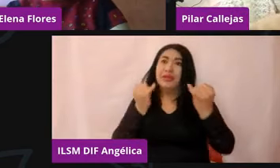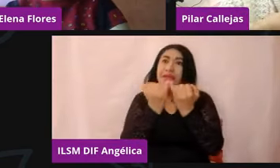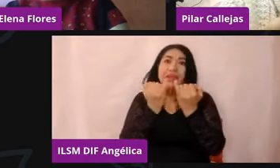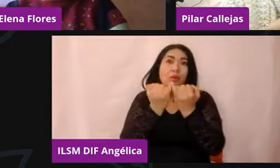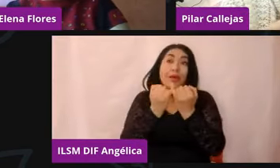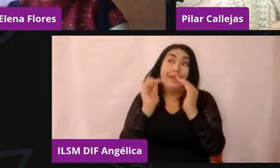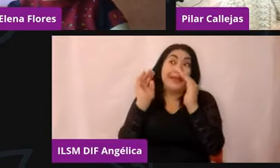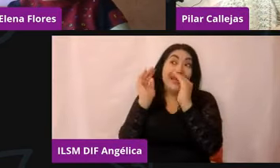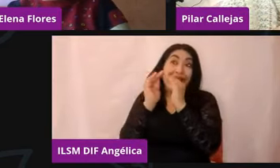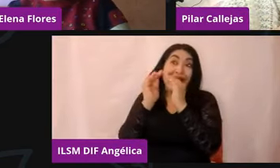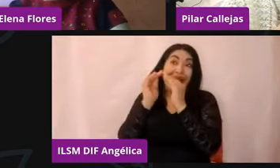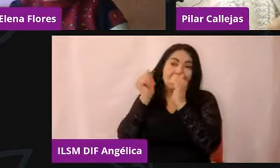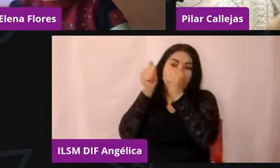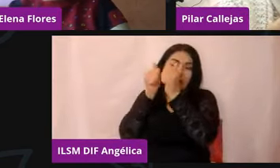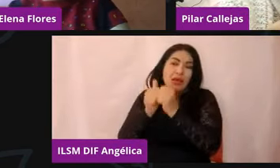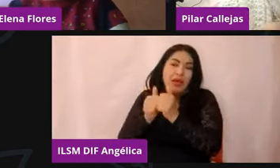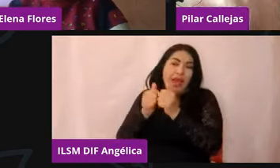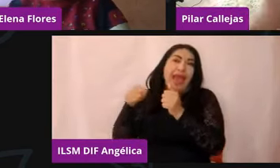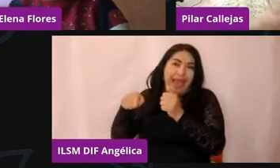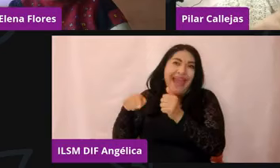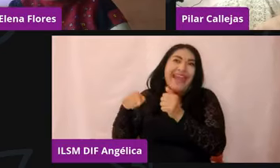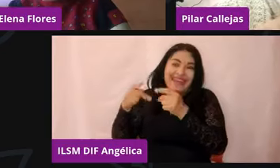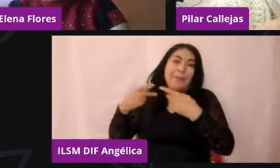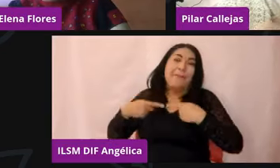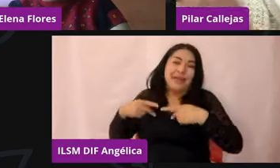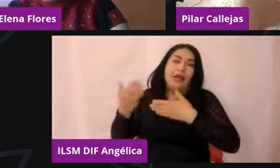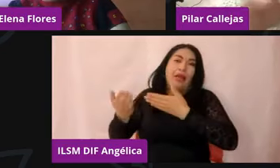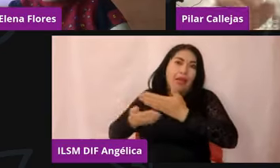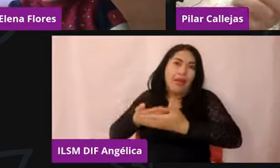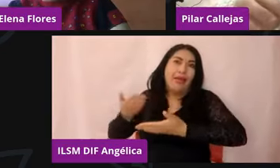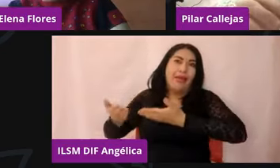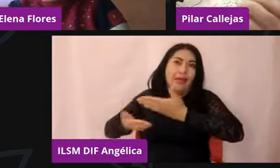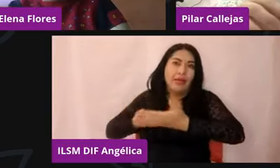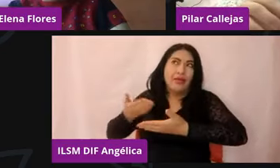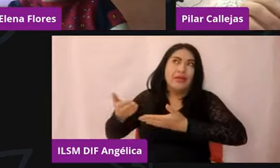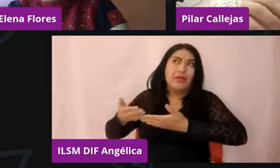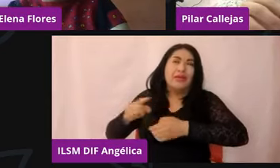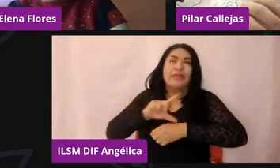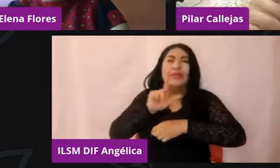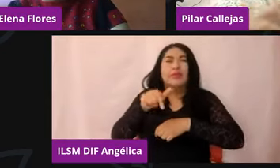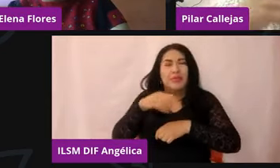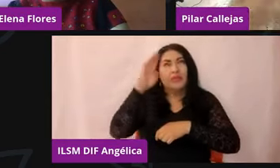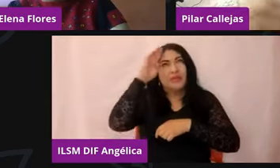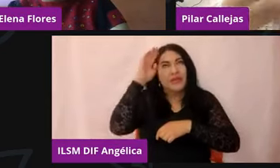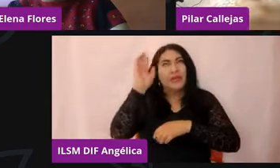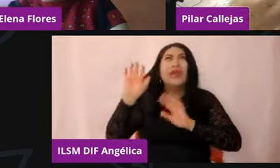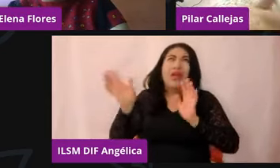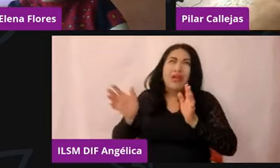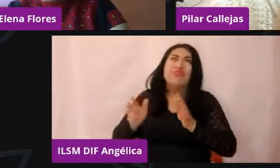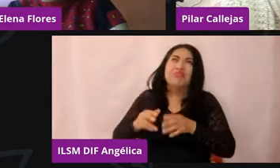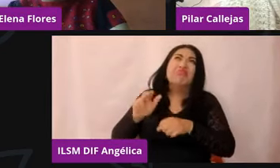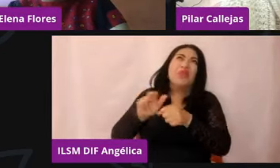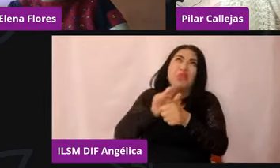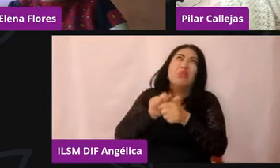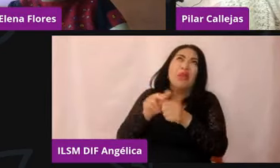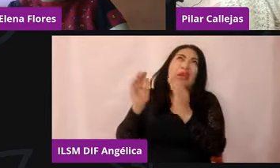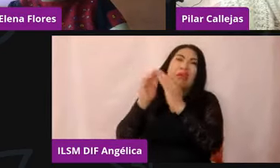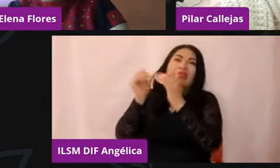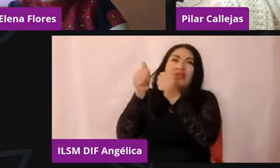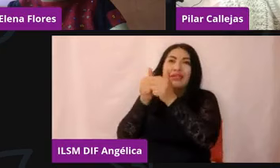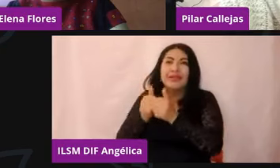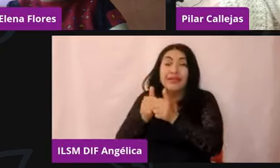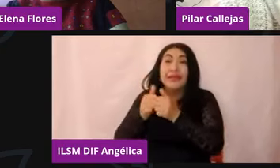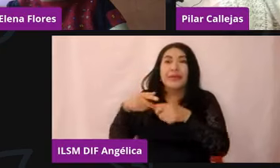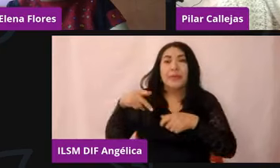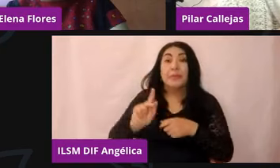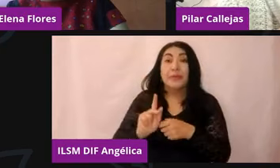¿no? Que ese fue el primer golpe. Luego ya como que fuimos normalizando todo esto de que teníamos que estar aislados y ahorita que se nos da un poquito más de oportunidad